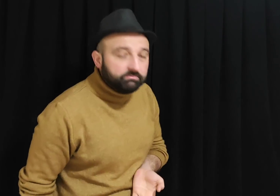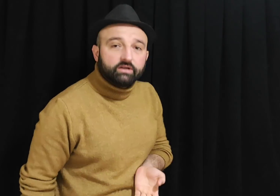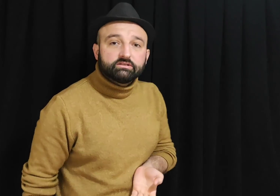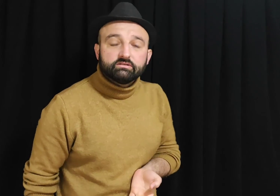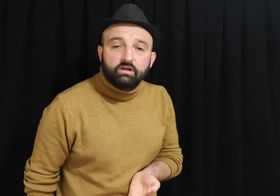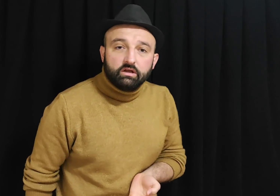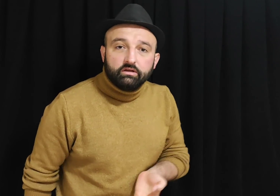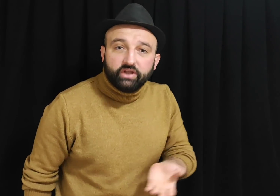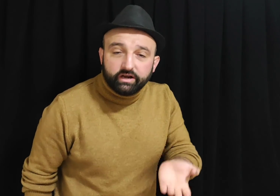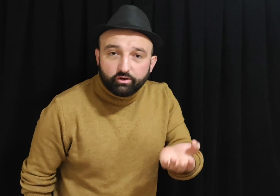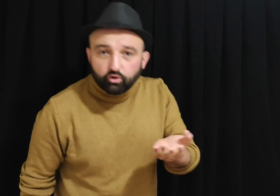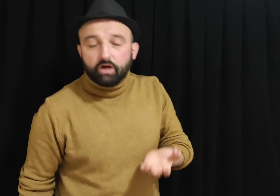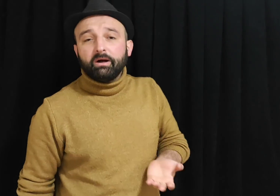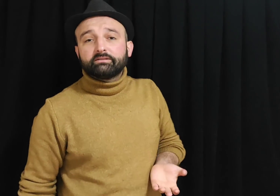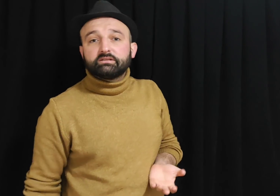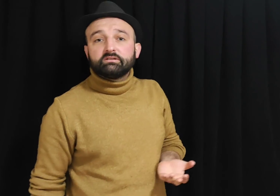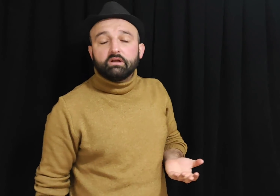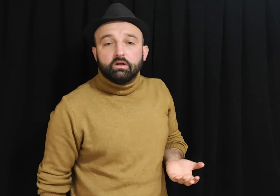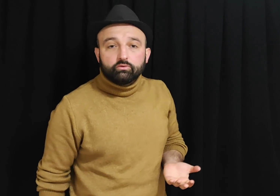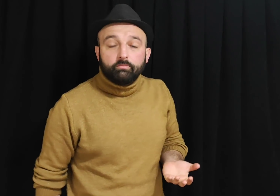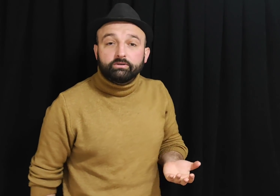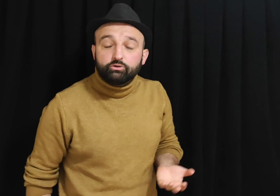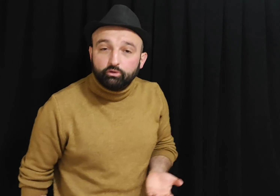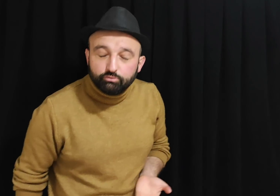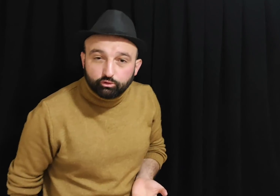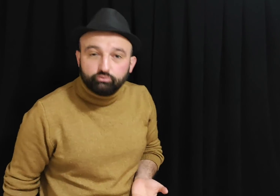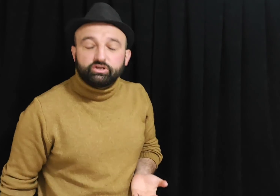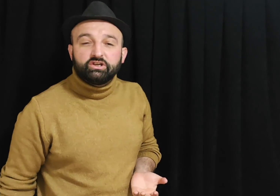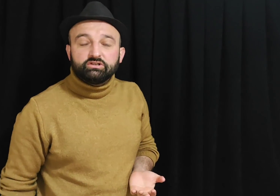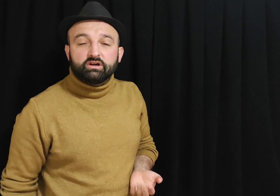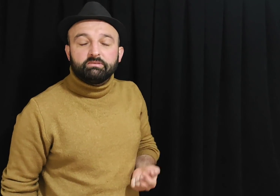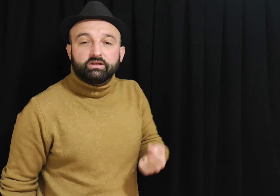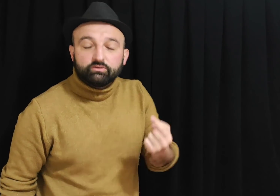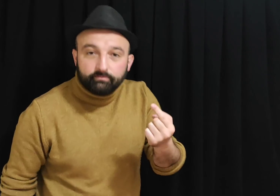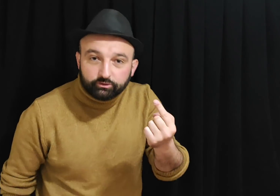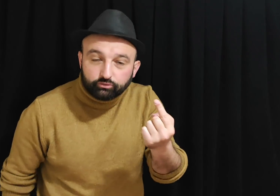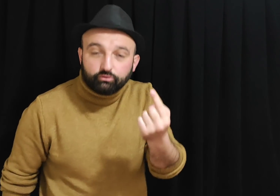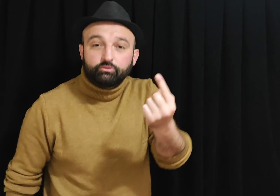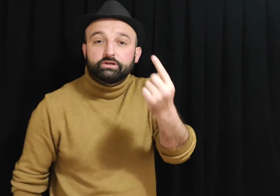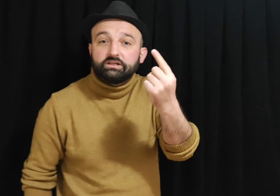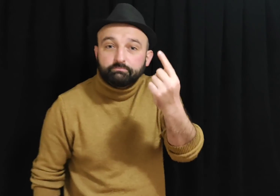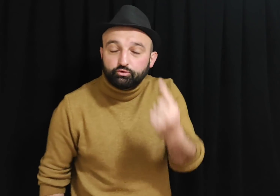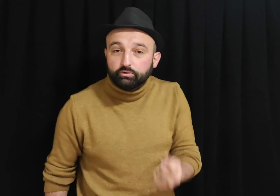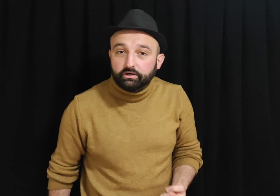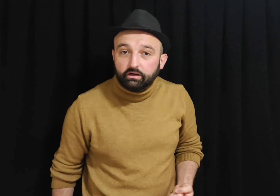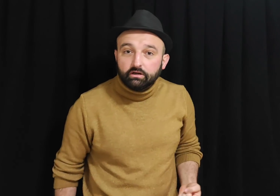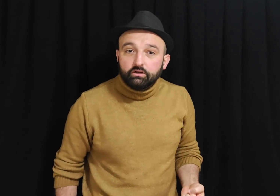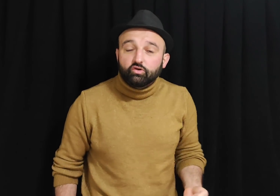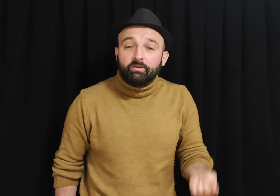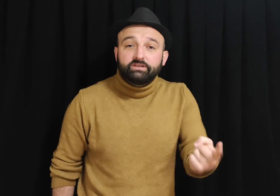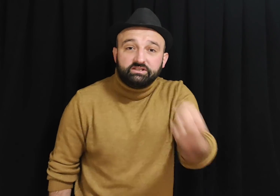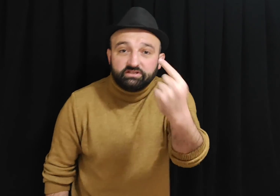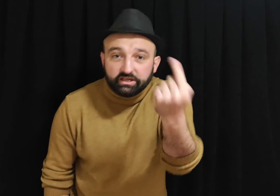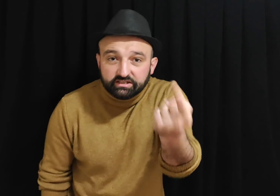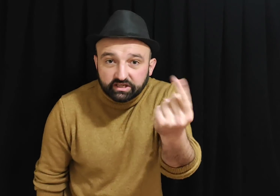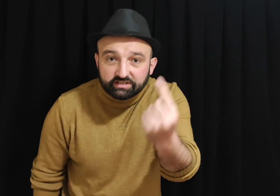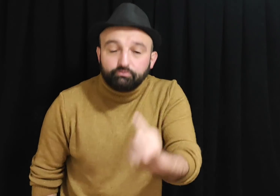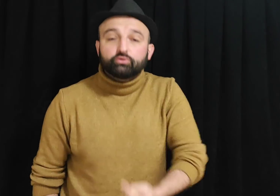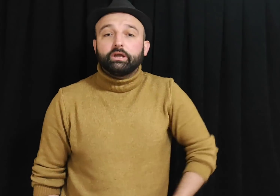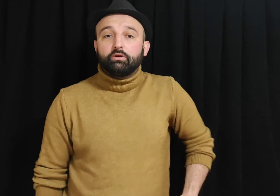mi atsın? Tere roka mı atsın? Domates olmuş 38 lira. Bir tane domates olmuş 8,5 lira. Domatesin teki 8,5 TL